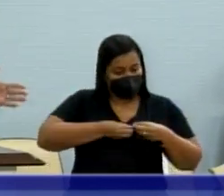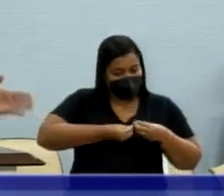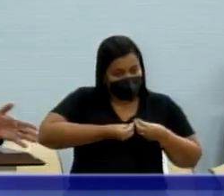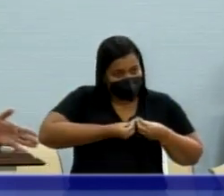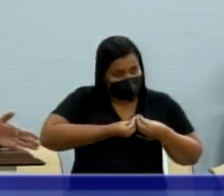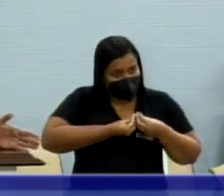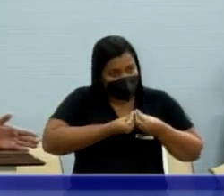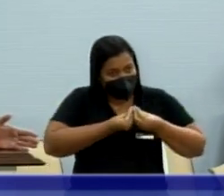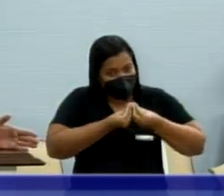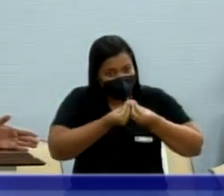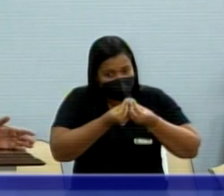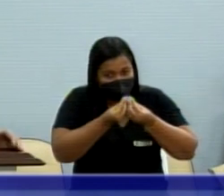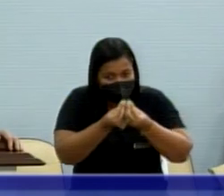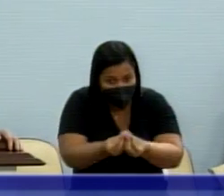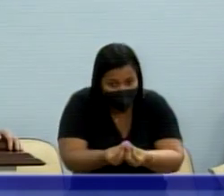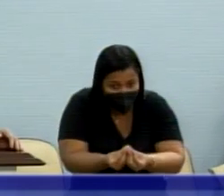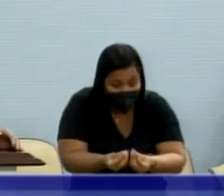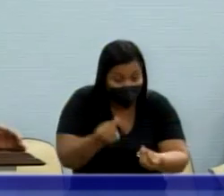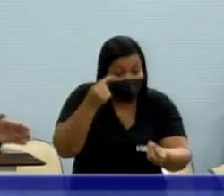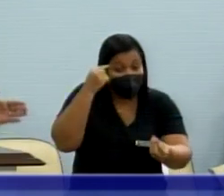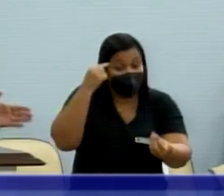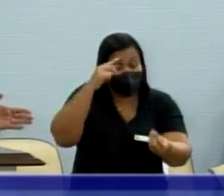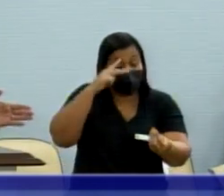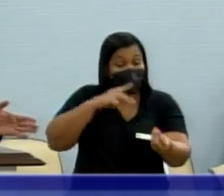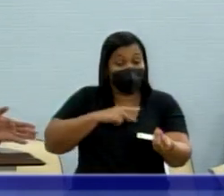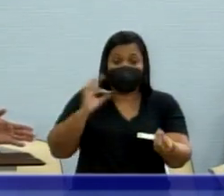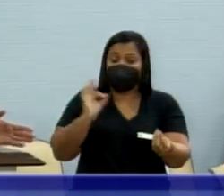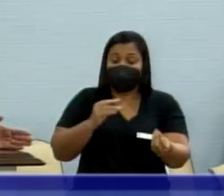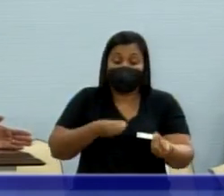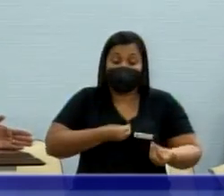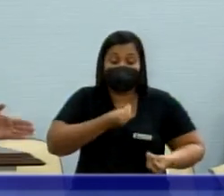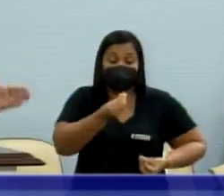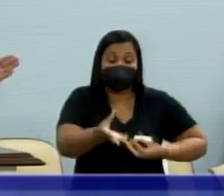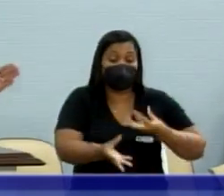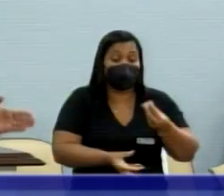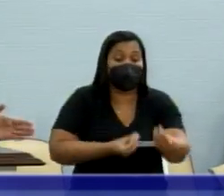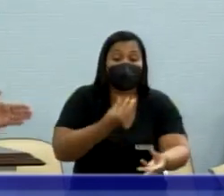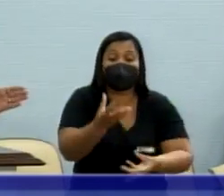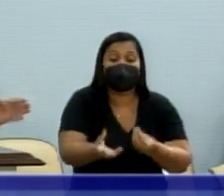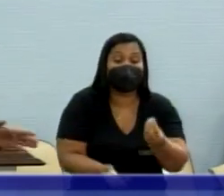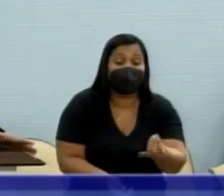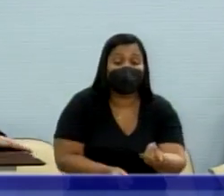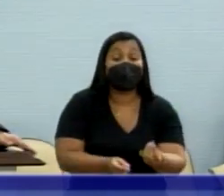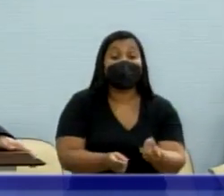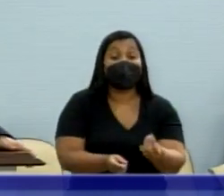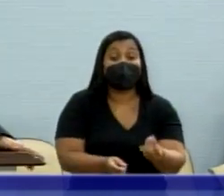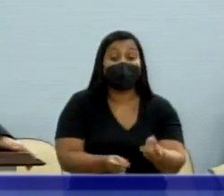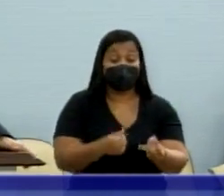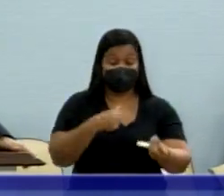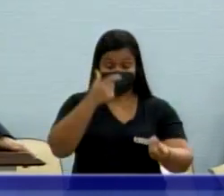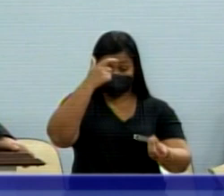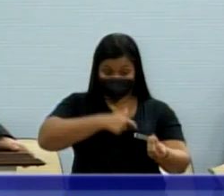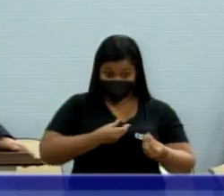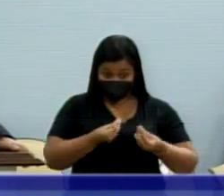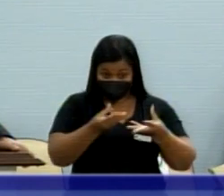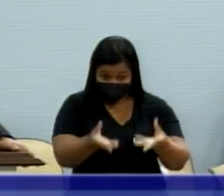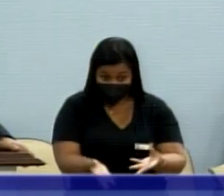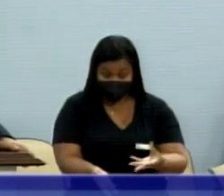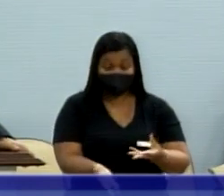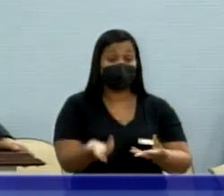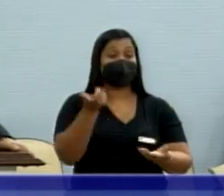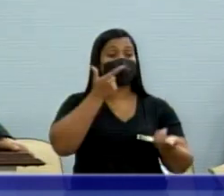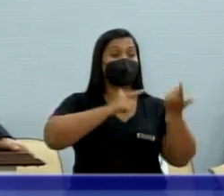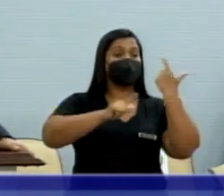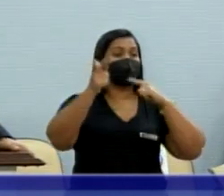sem pensar em si, e mais se beneficia quem melhor serve. Então, quero